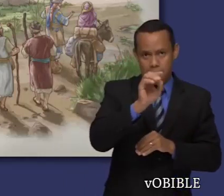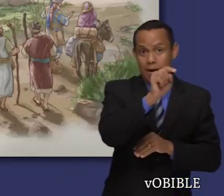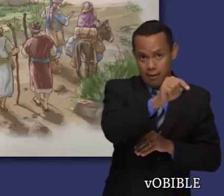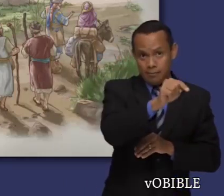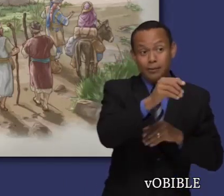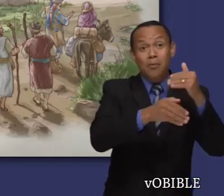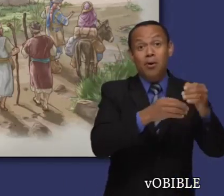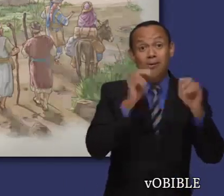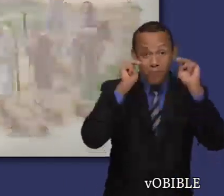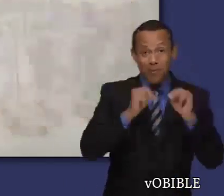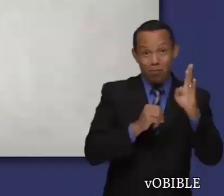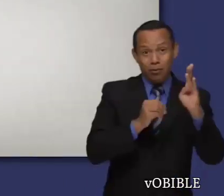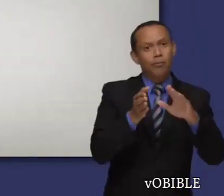Moab.